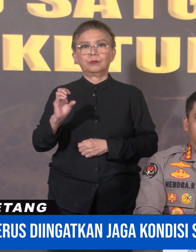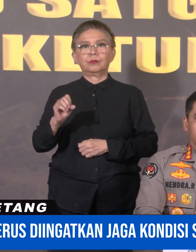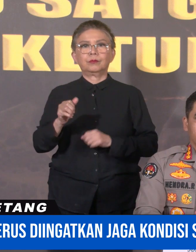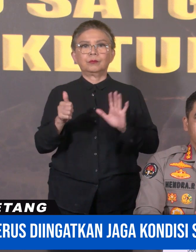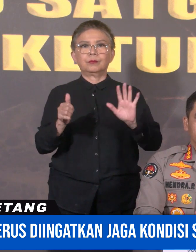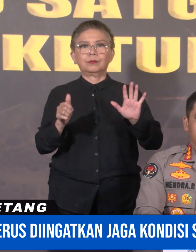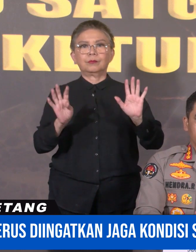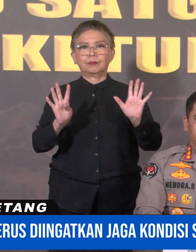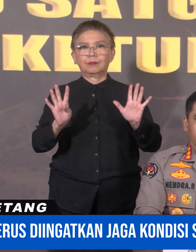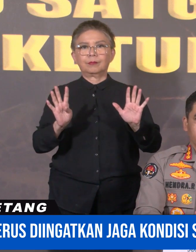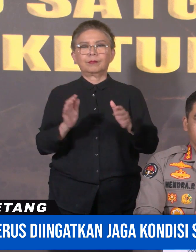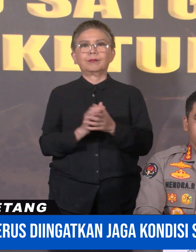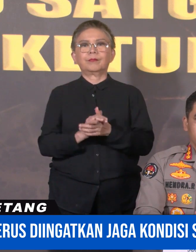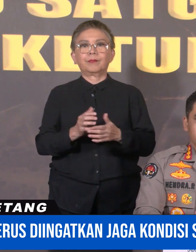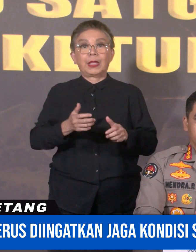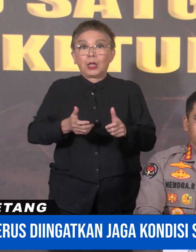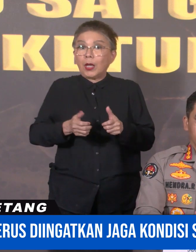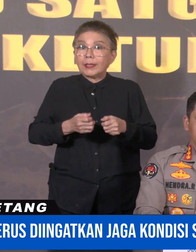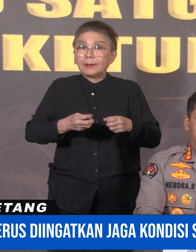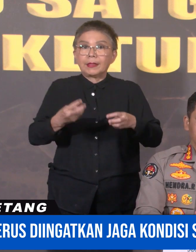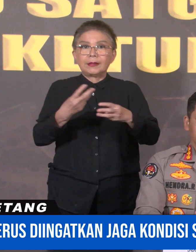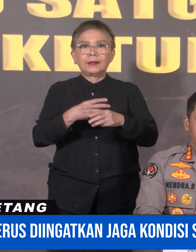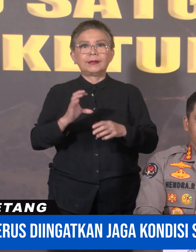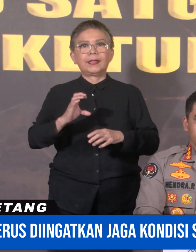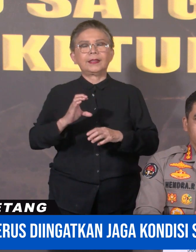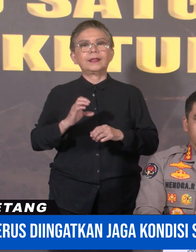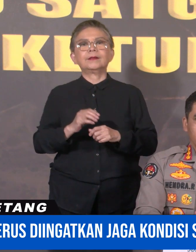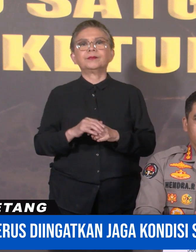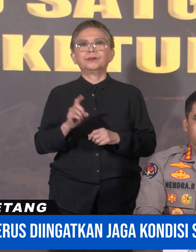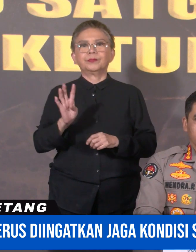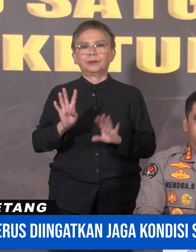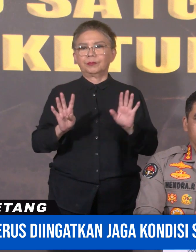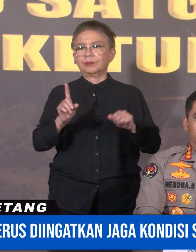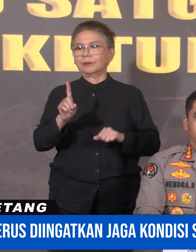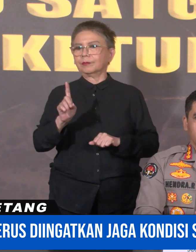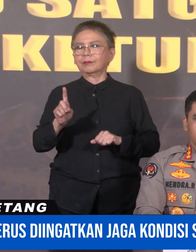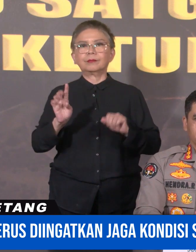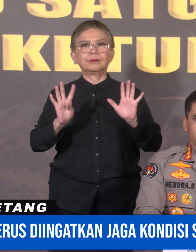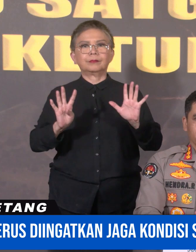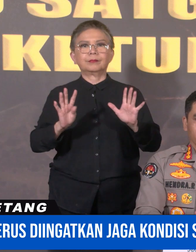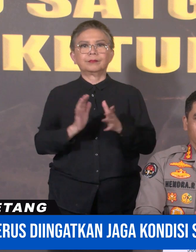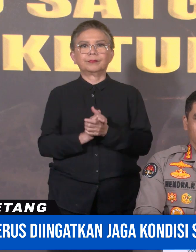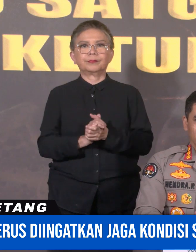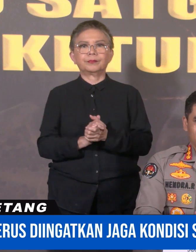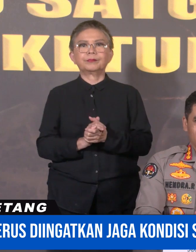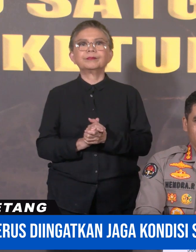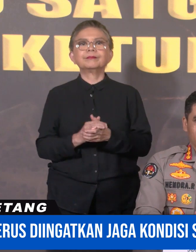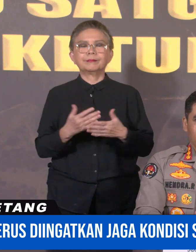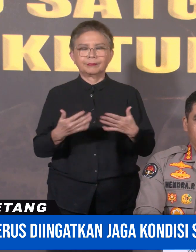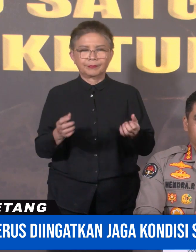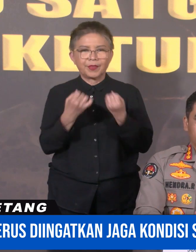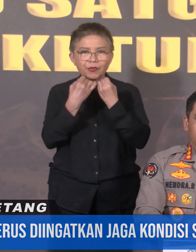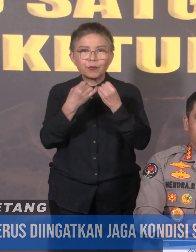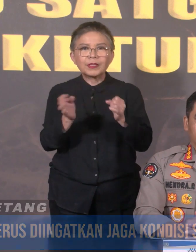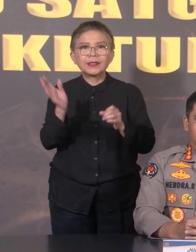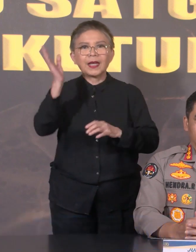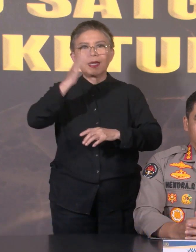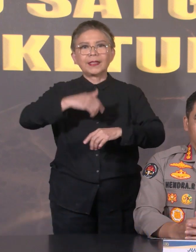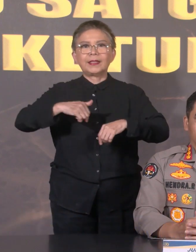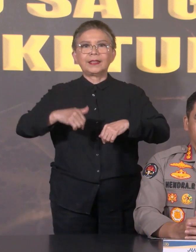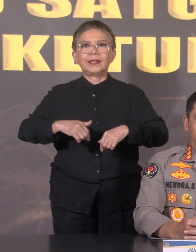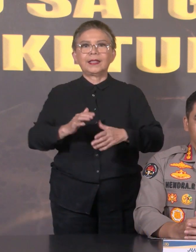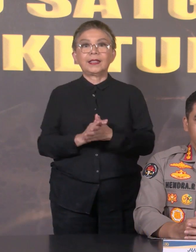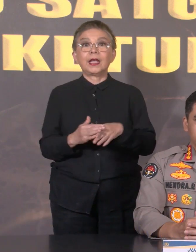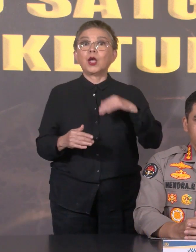-669 SMS Center 9-1-1-9 Demikian update pada